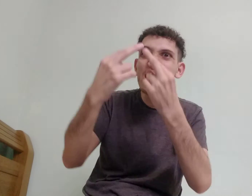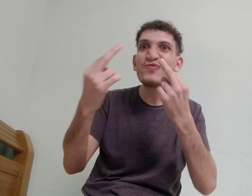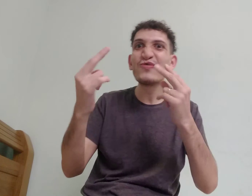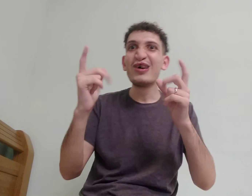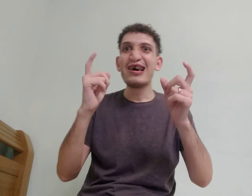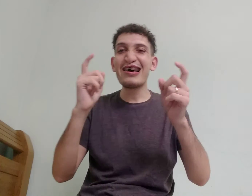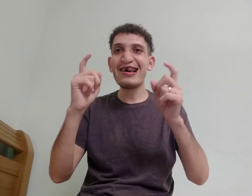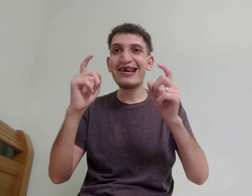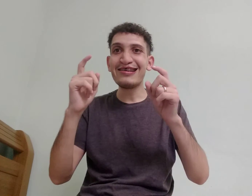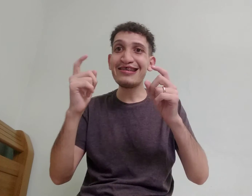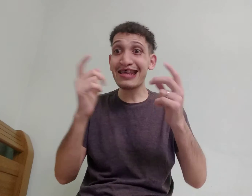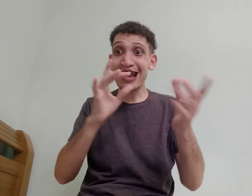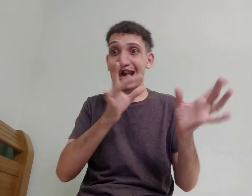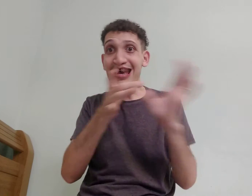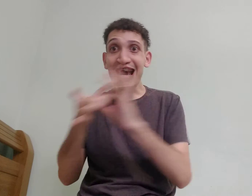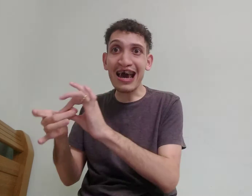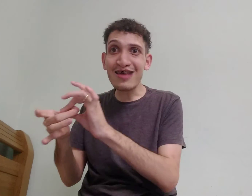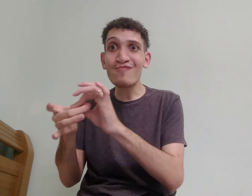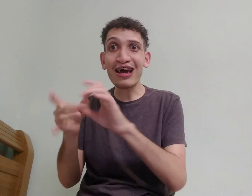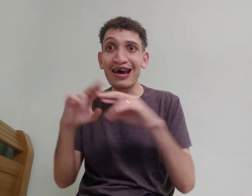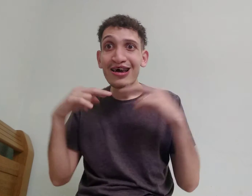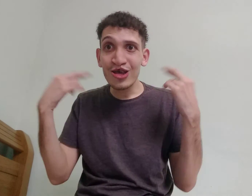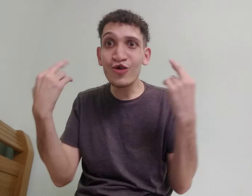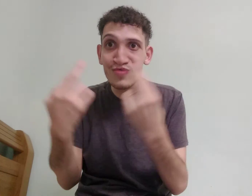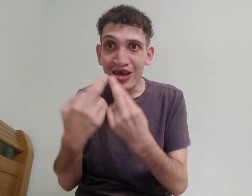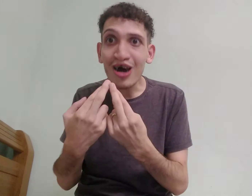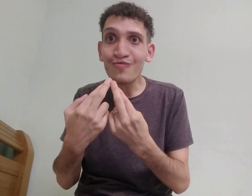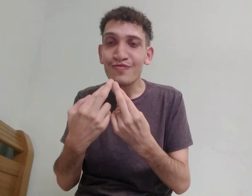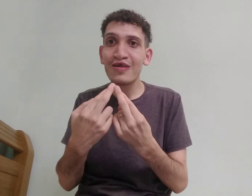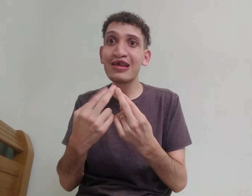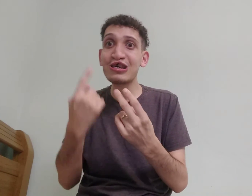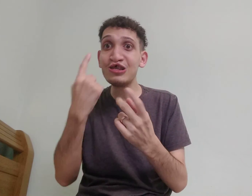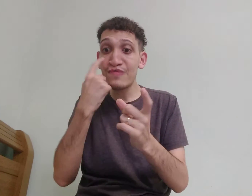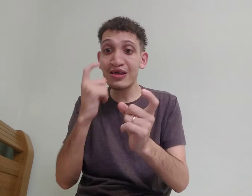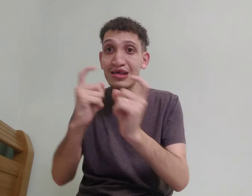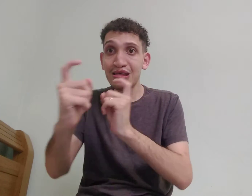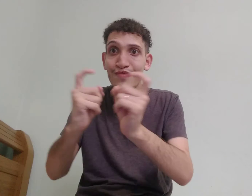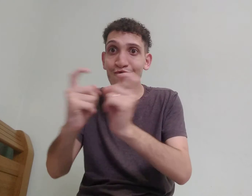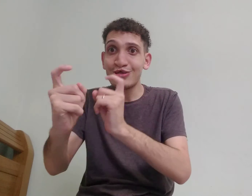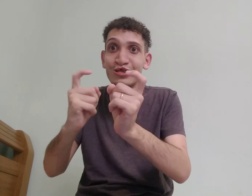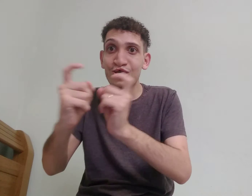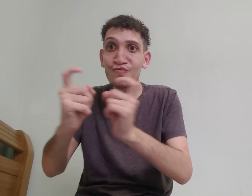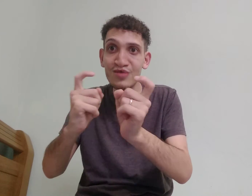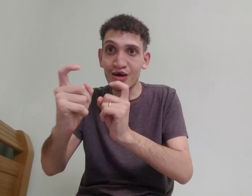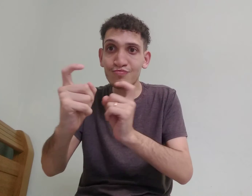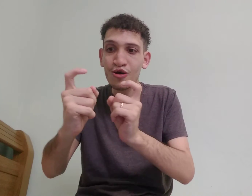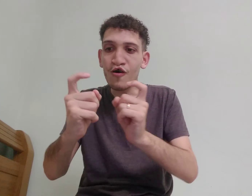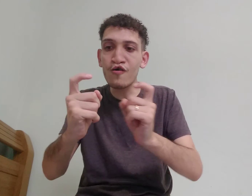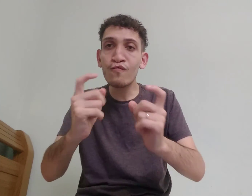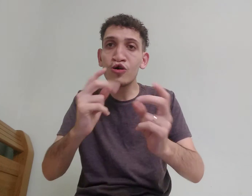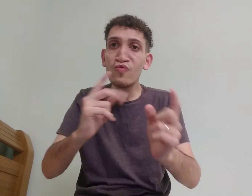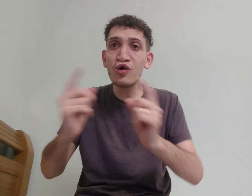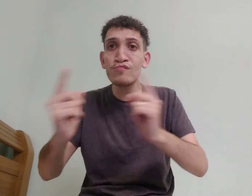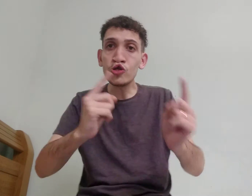e aí, aí, pra reunião, né, e a gente tem esse sinal aqui de reunião, ou duas pessoas